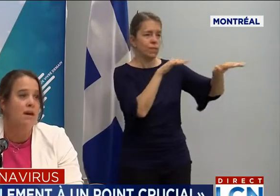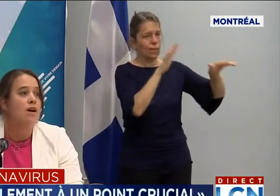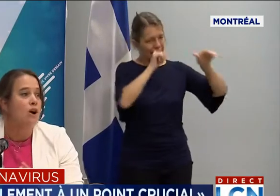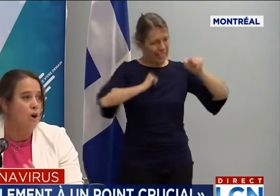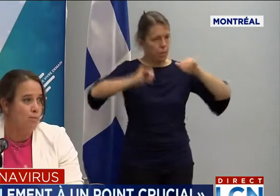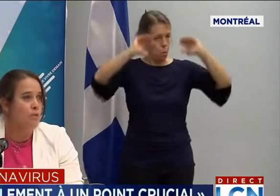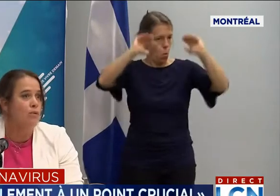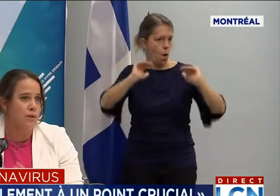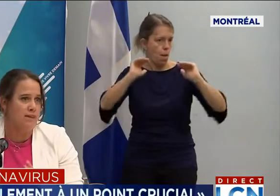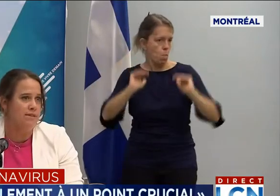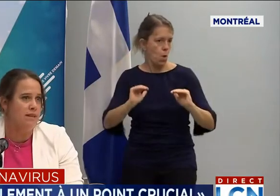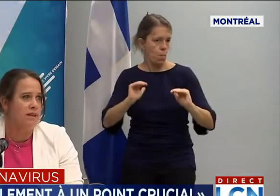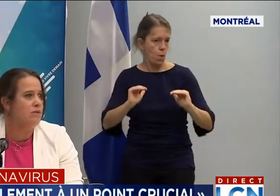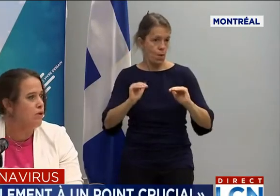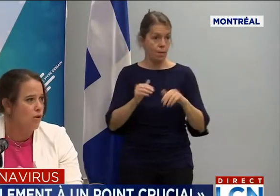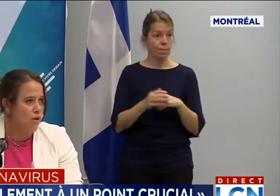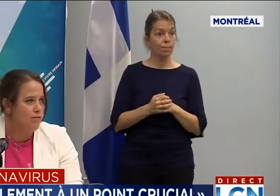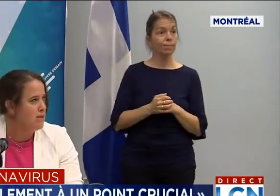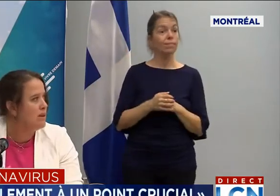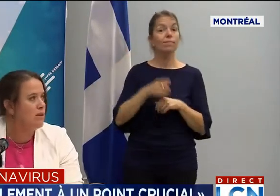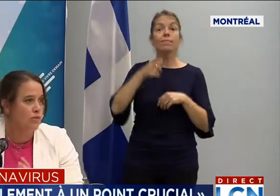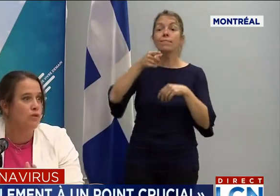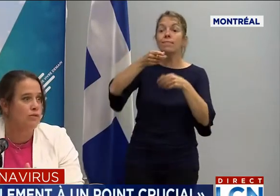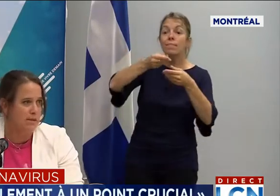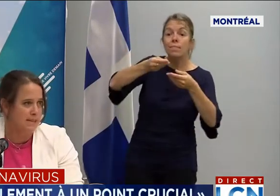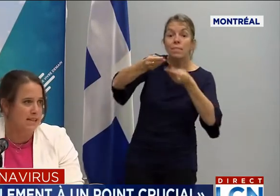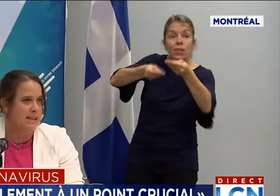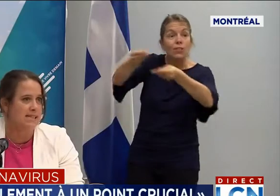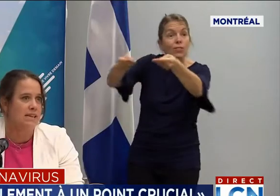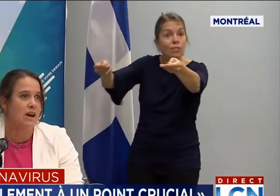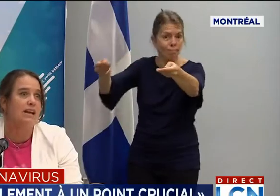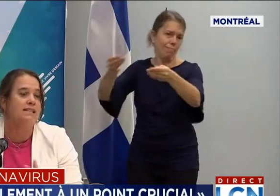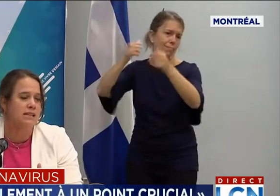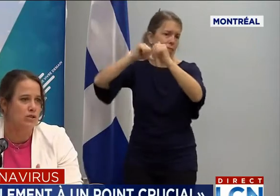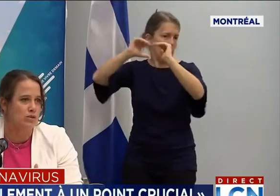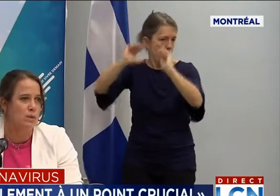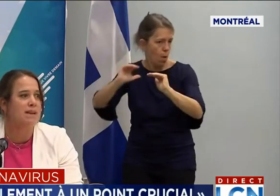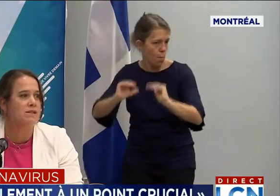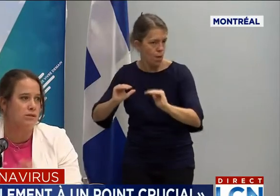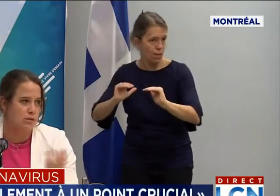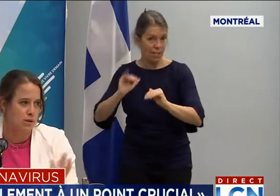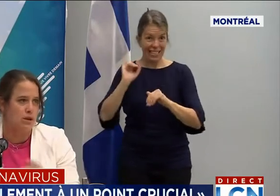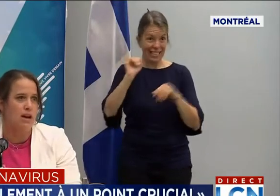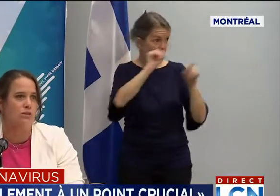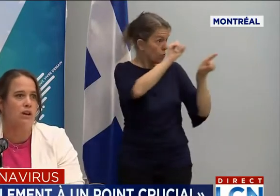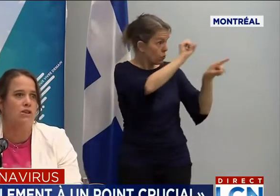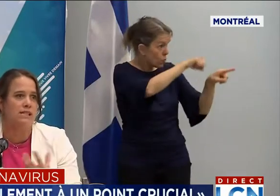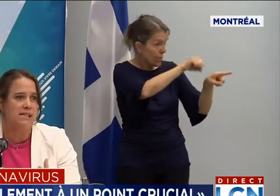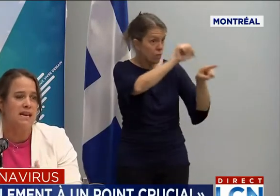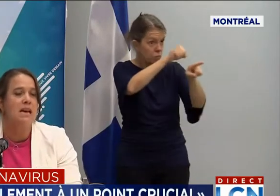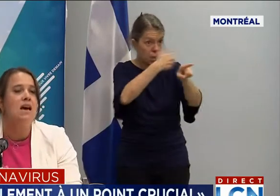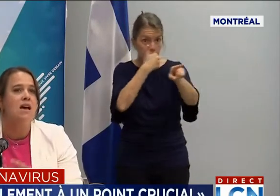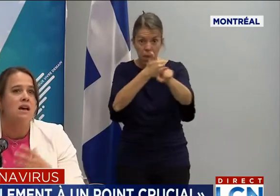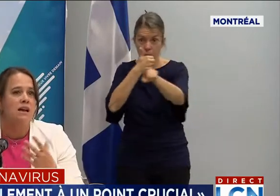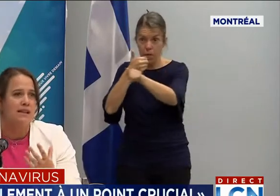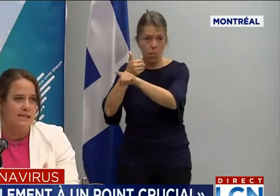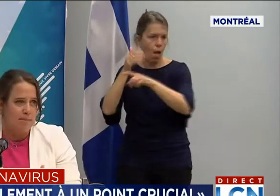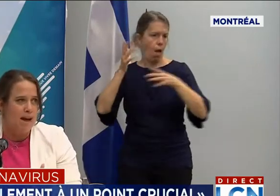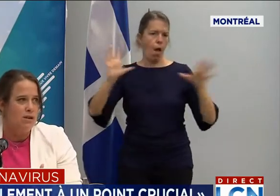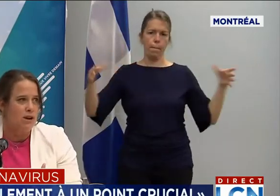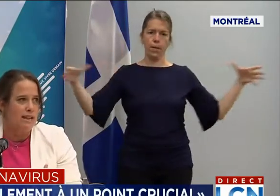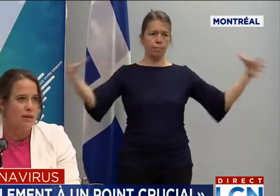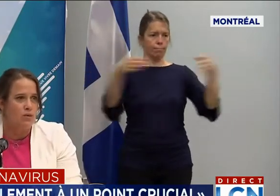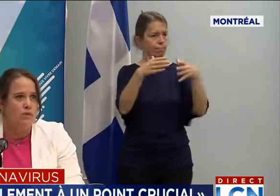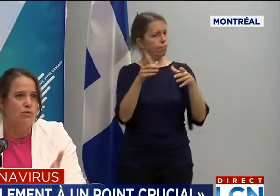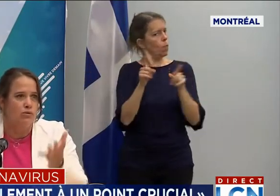possible, on peut éviter de reconfiner ou de fermer certains secteurs. Et c'est notre souhait parce que, comme le Dr Arruda le disait, les